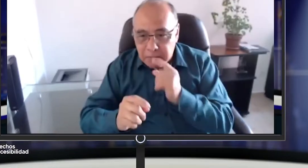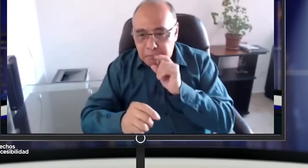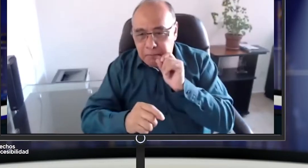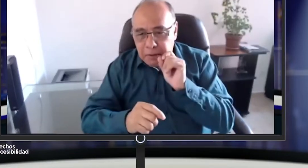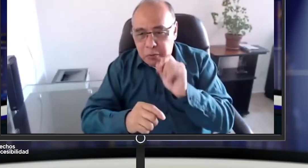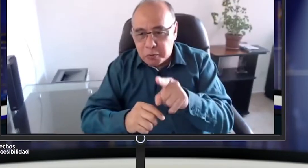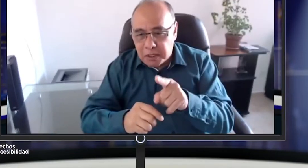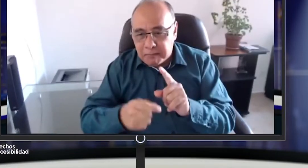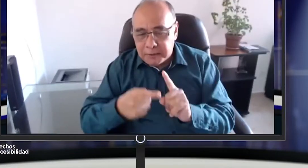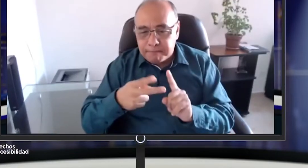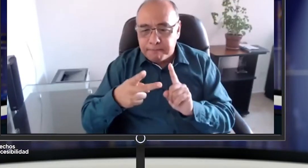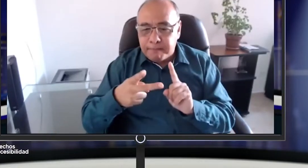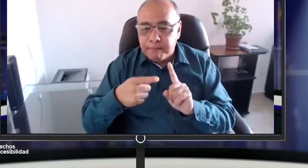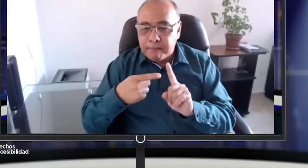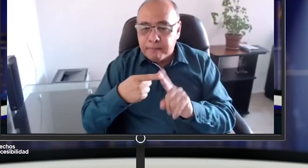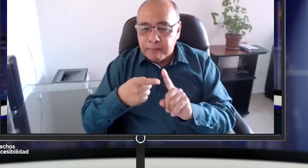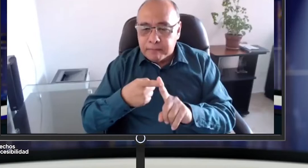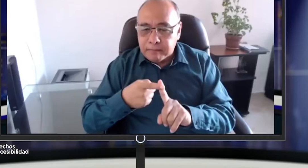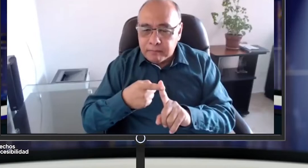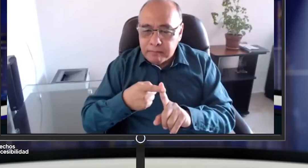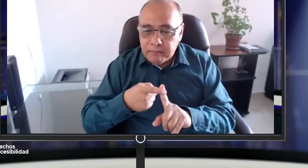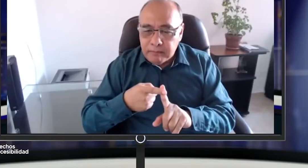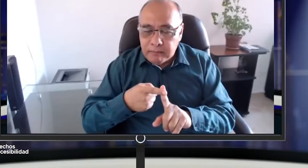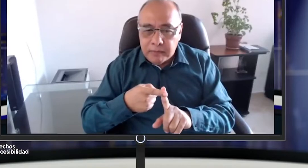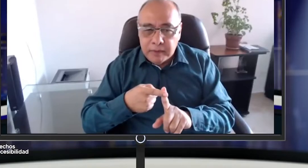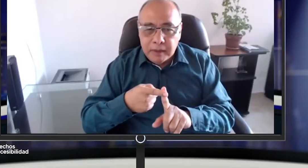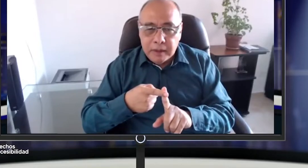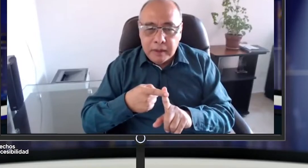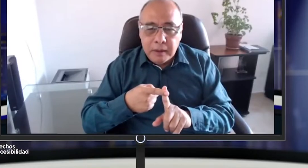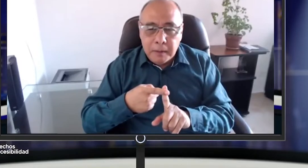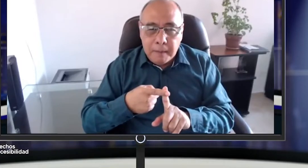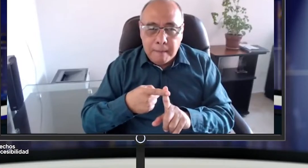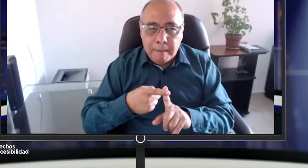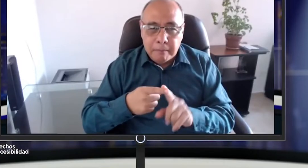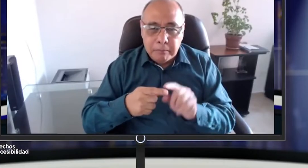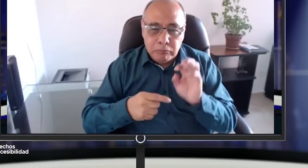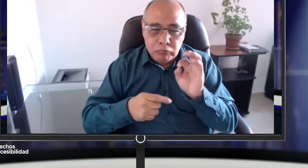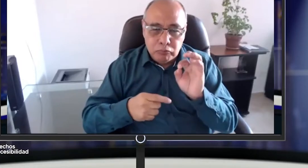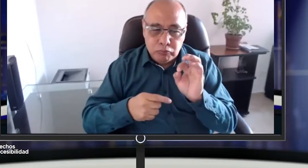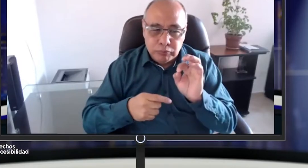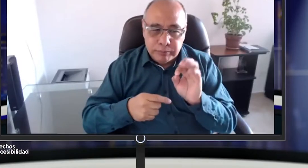unas preguntas. Esta pregunta va para Juan Manuel García.